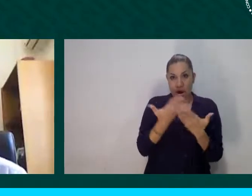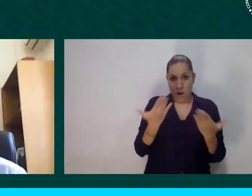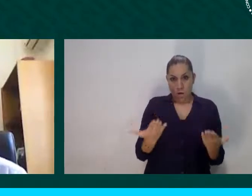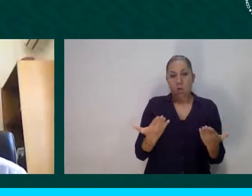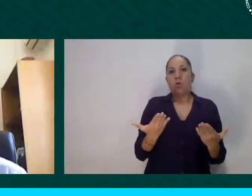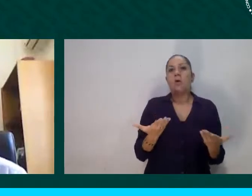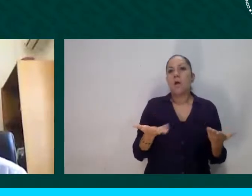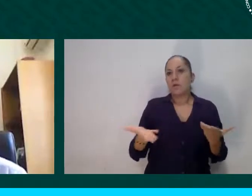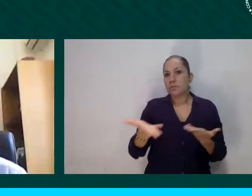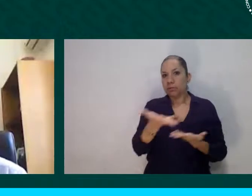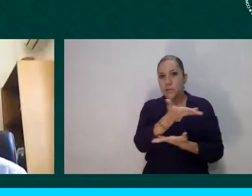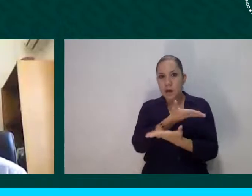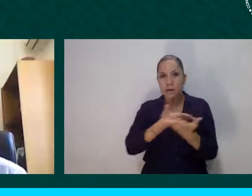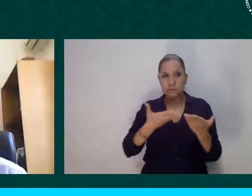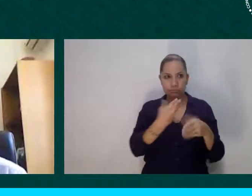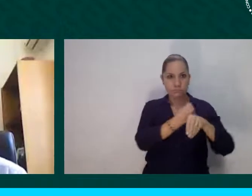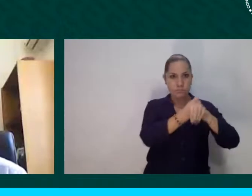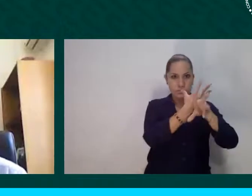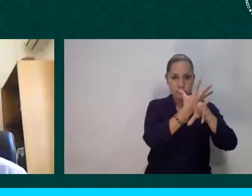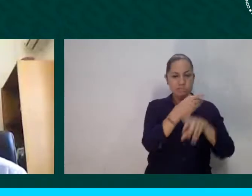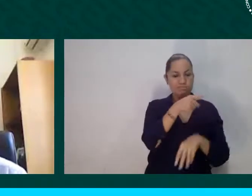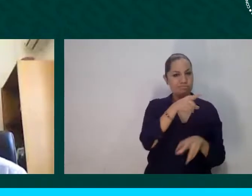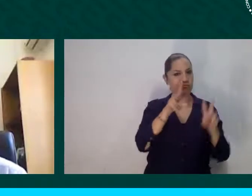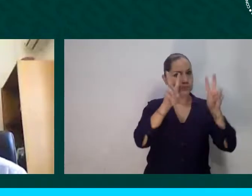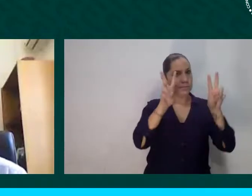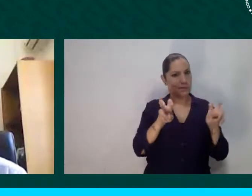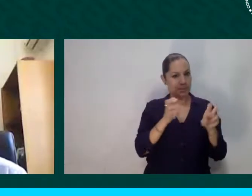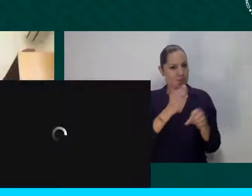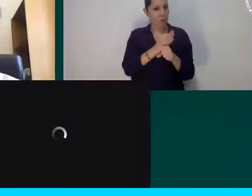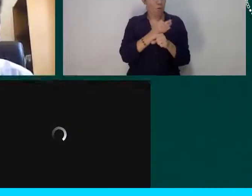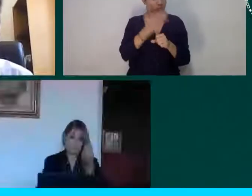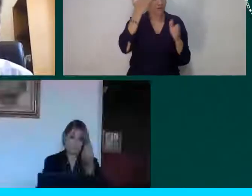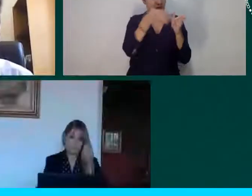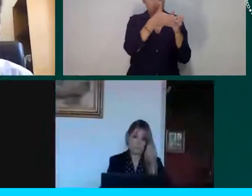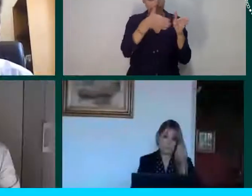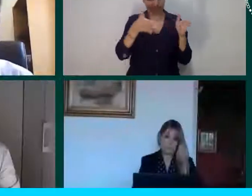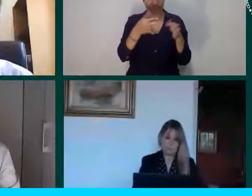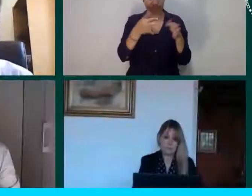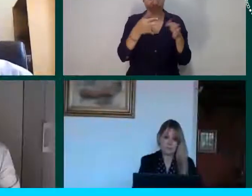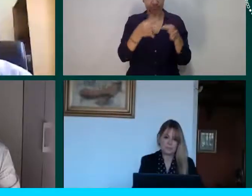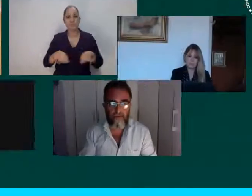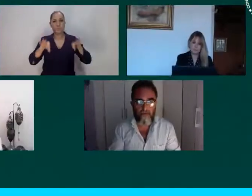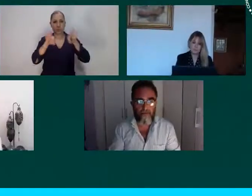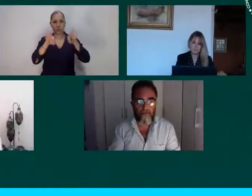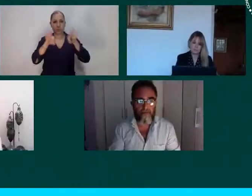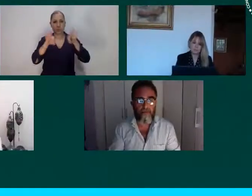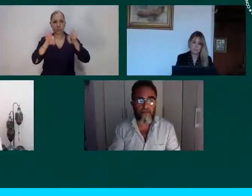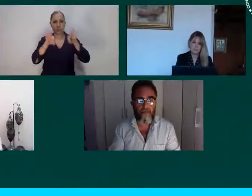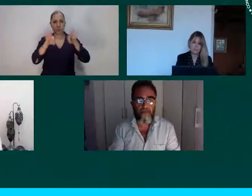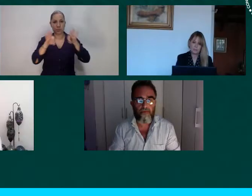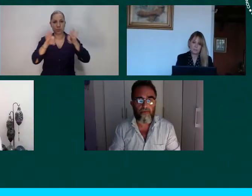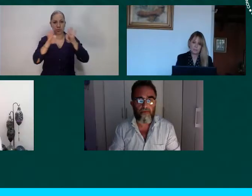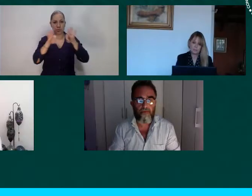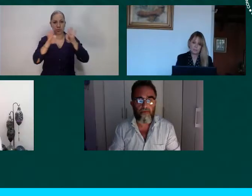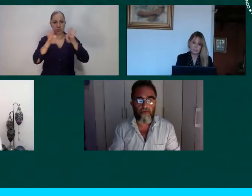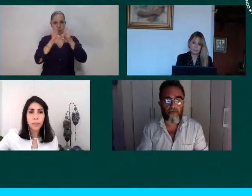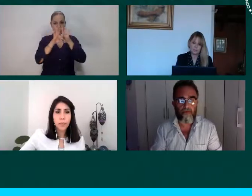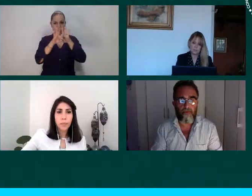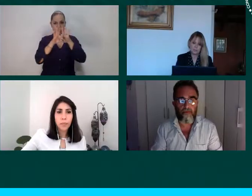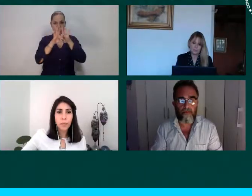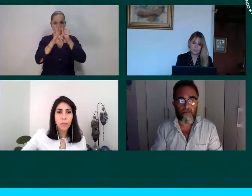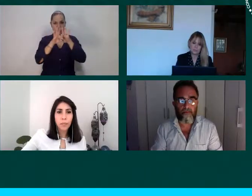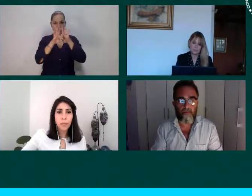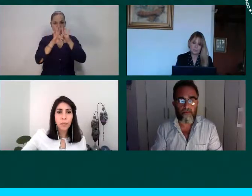las panelistas que hoy nos acompañan porque nos ayudarán a ver de qué manera las